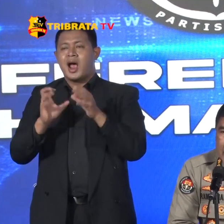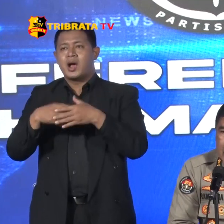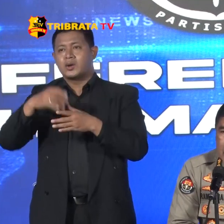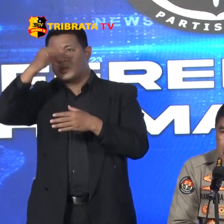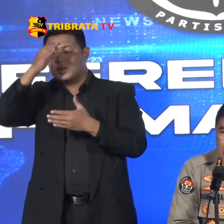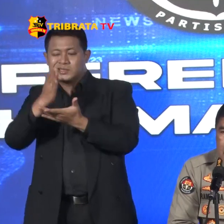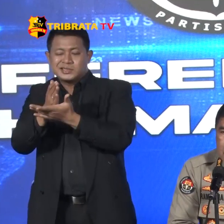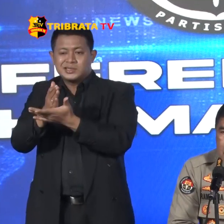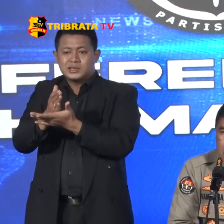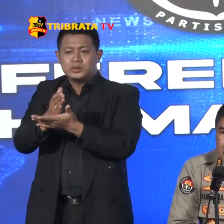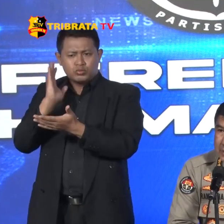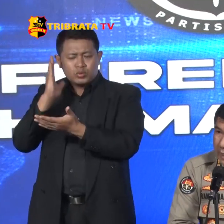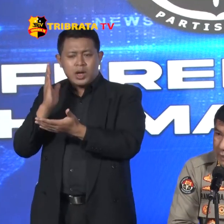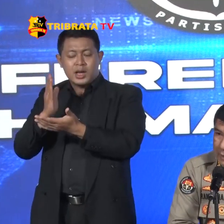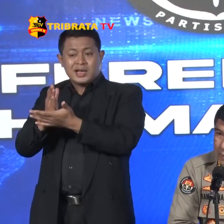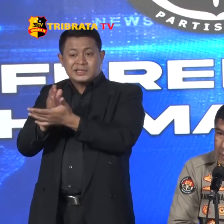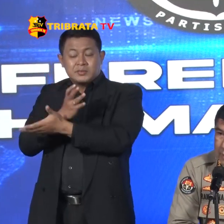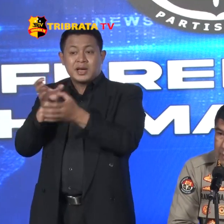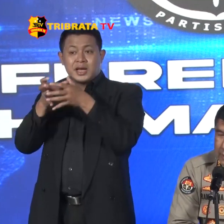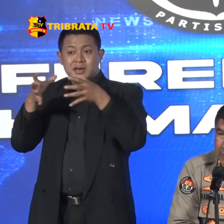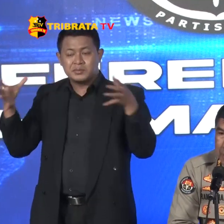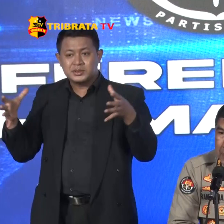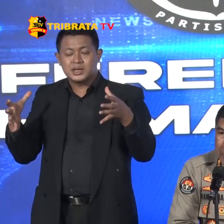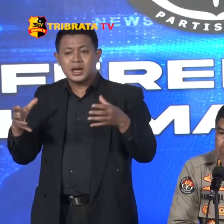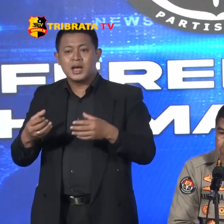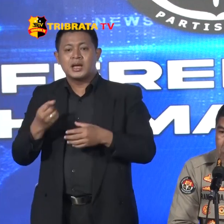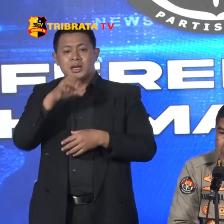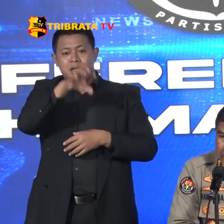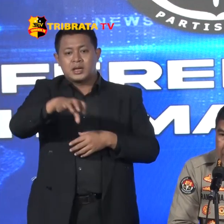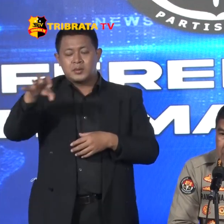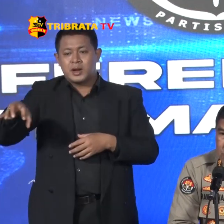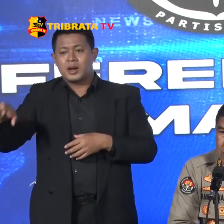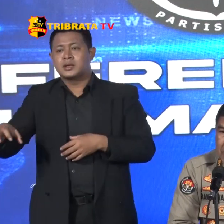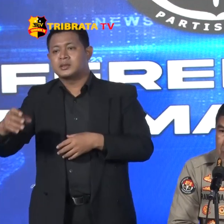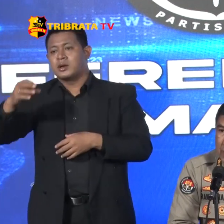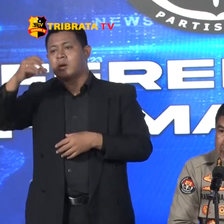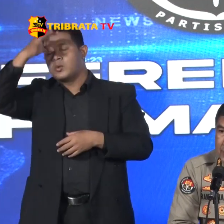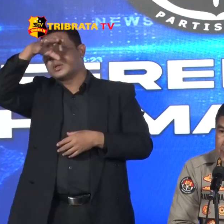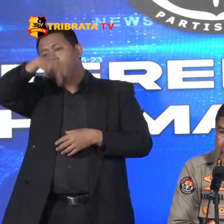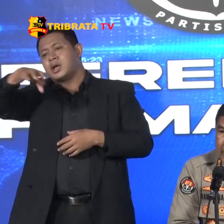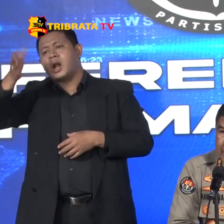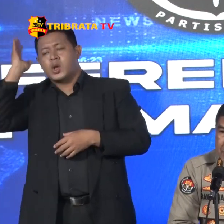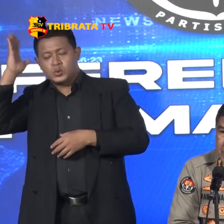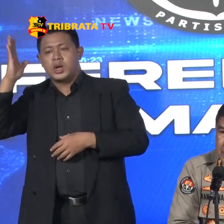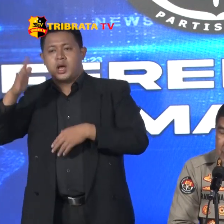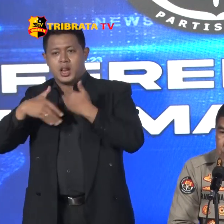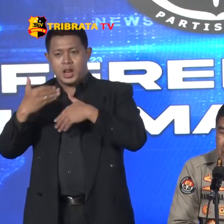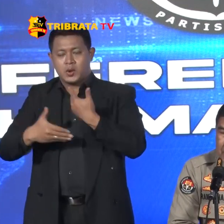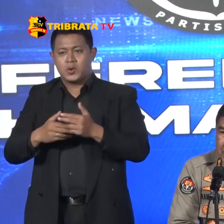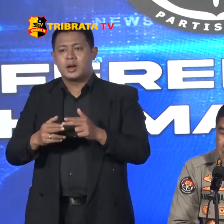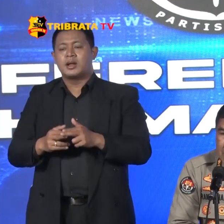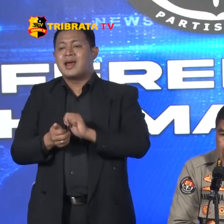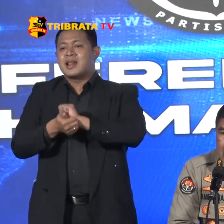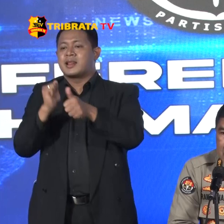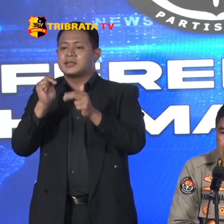Sebagian Besar Di Beberapa Polda Sudah Melakukan Itu Ya Jadi